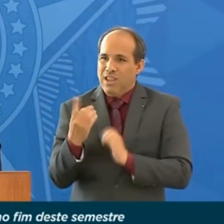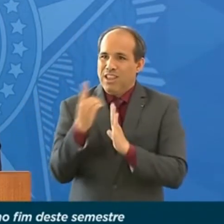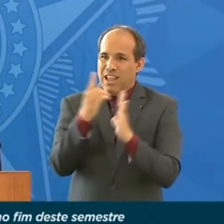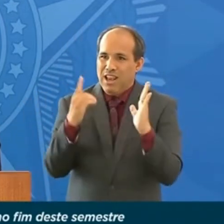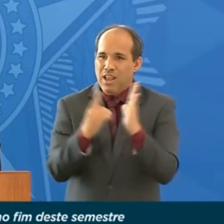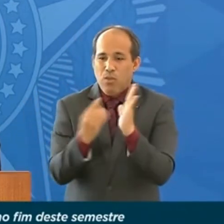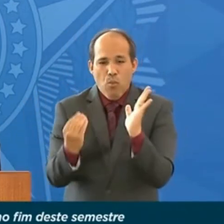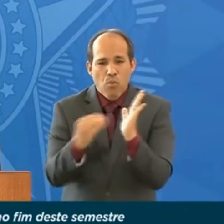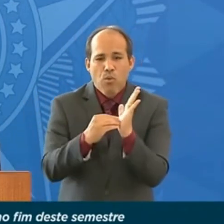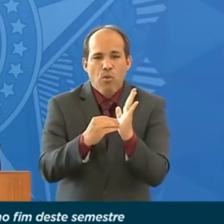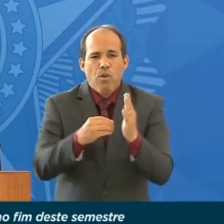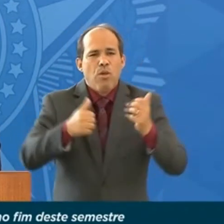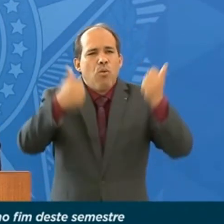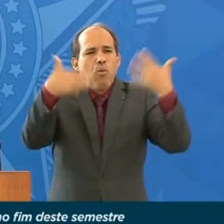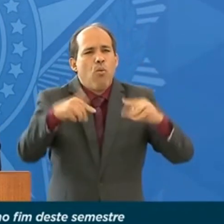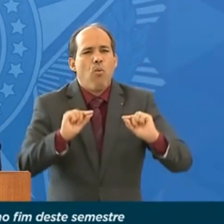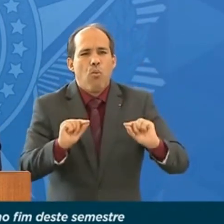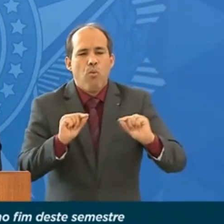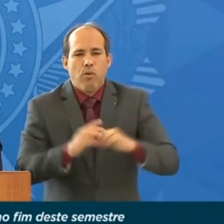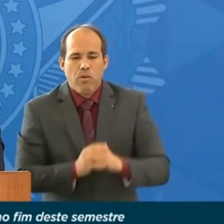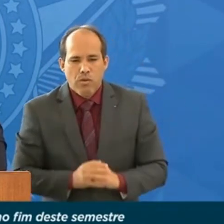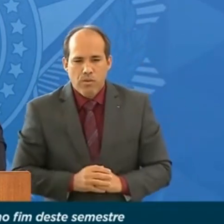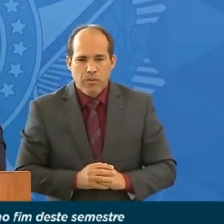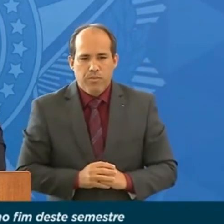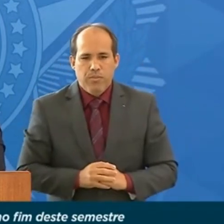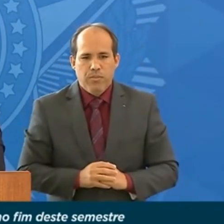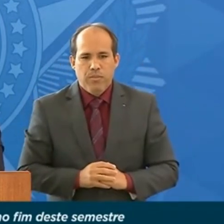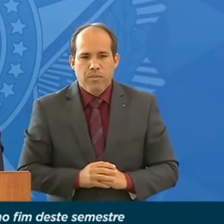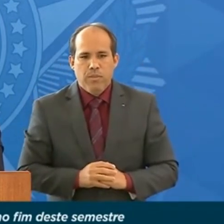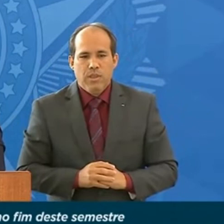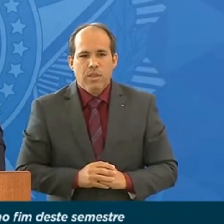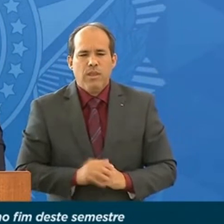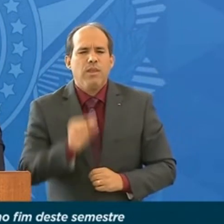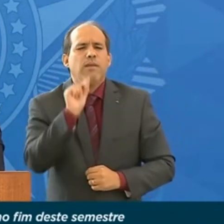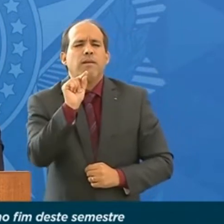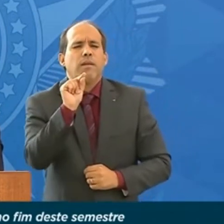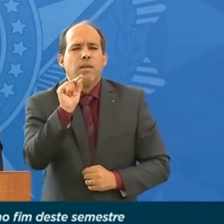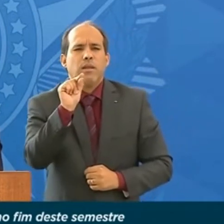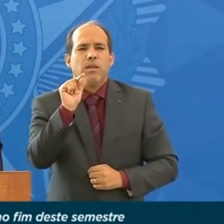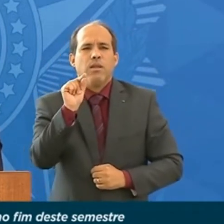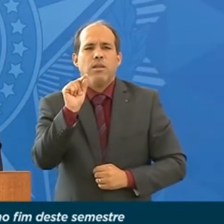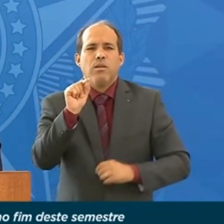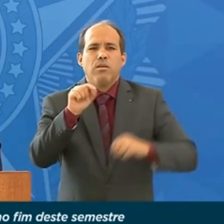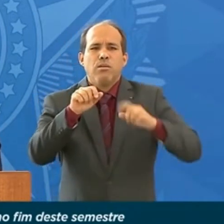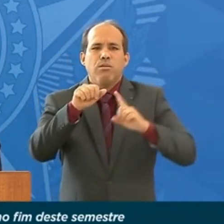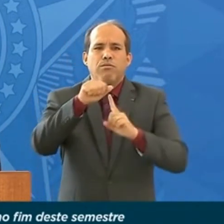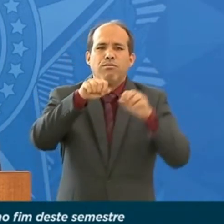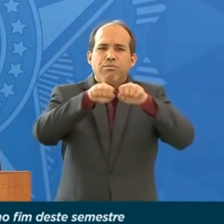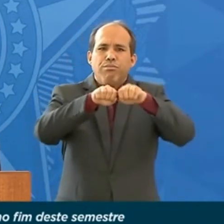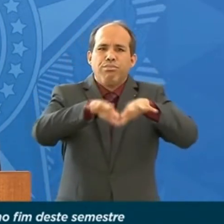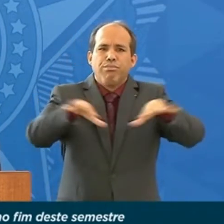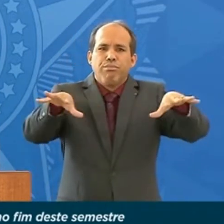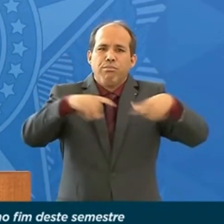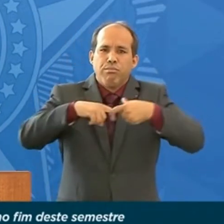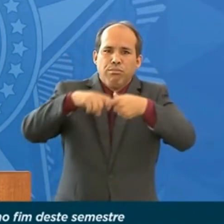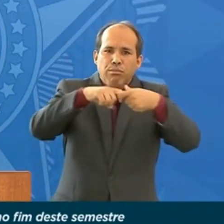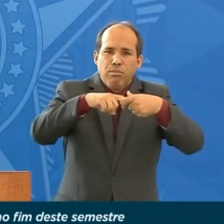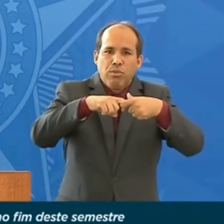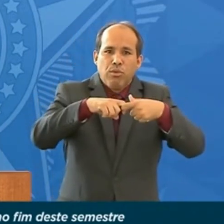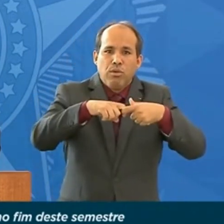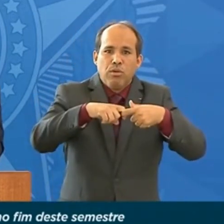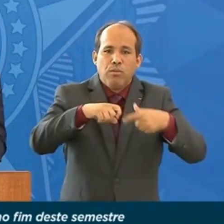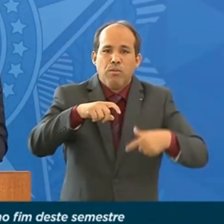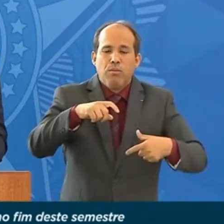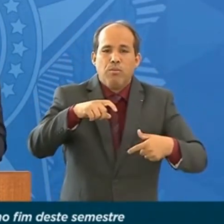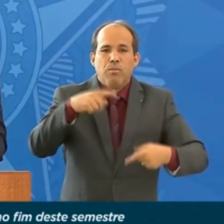que quem faz a rede segura de governo, a política pública de rede segura de